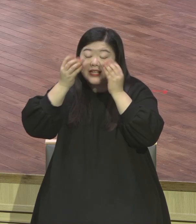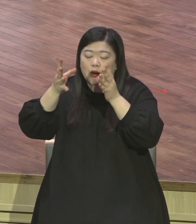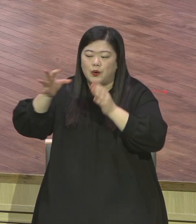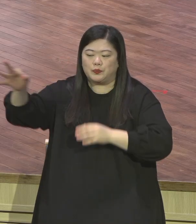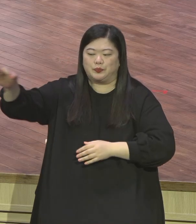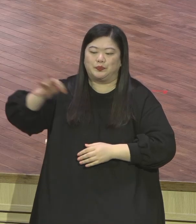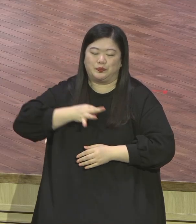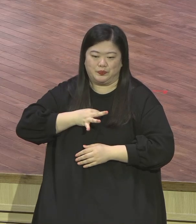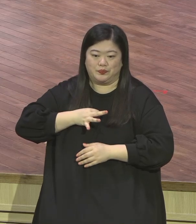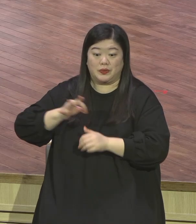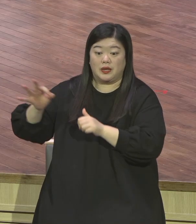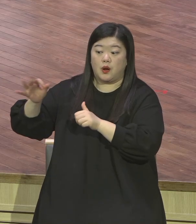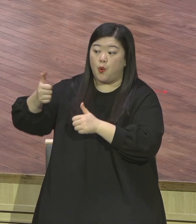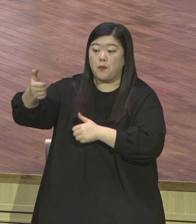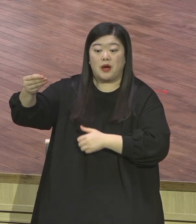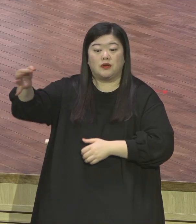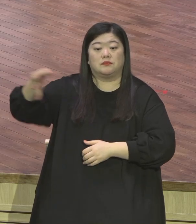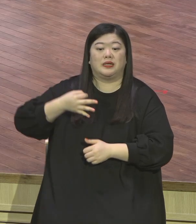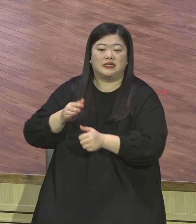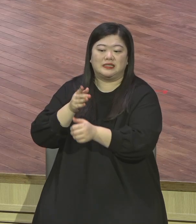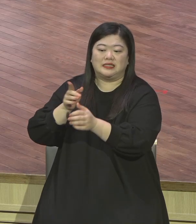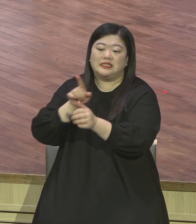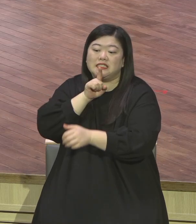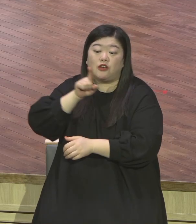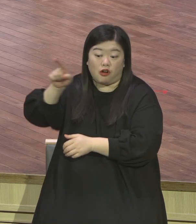되어야지라고 드린 손길들